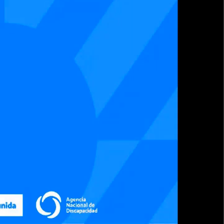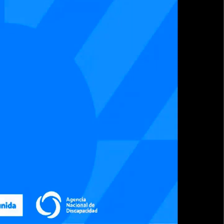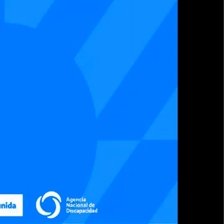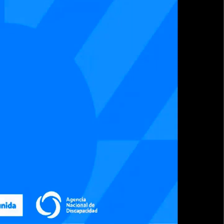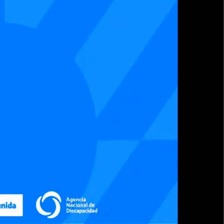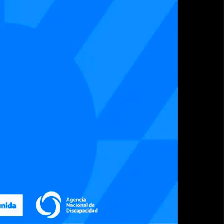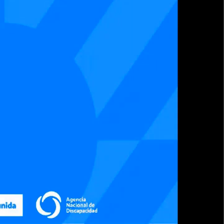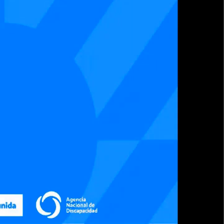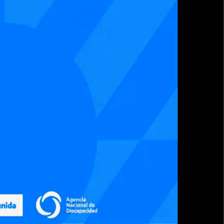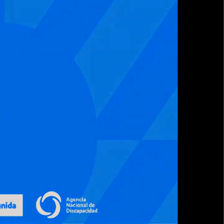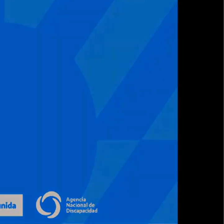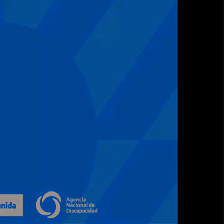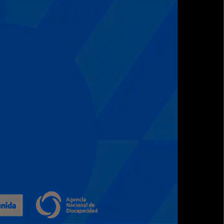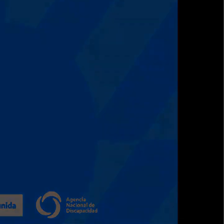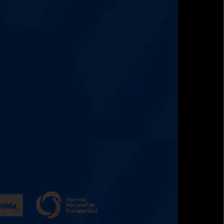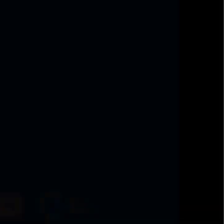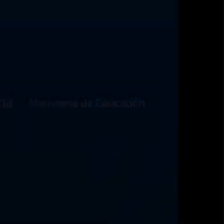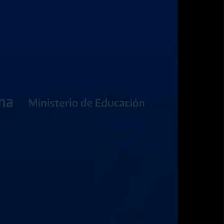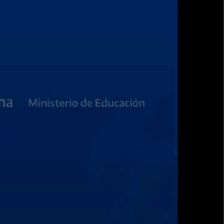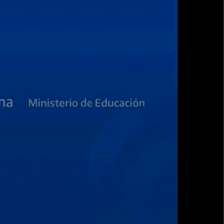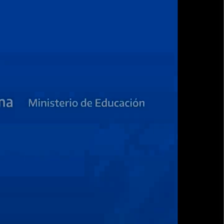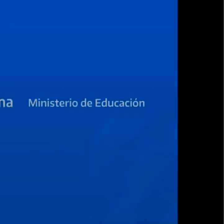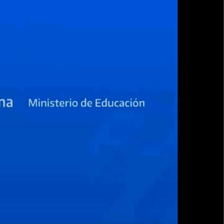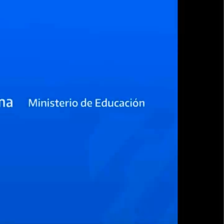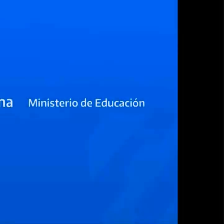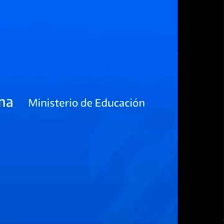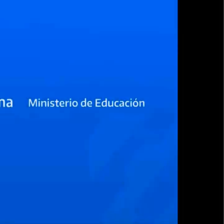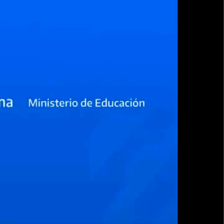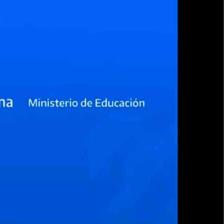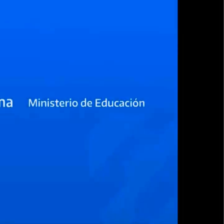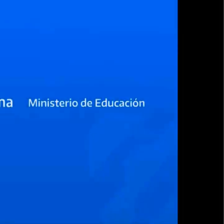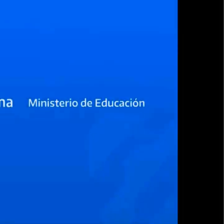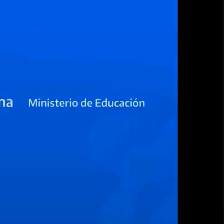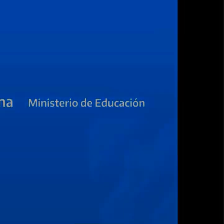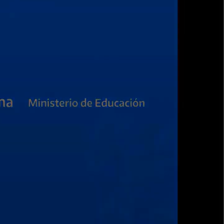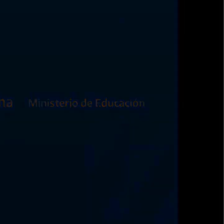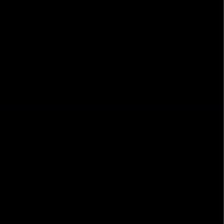Agencia Nacional de Discapacidad 6. Ministerio de Educación llama 7. America Aleo